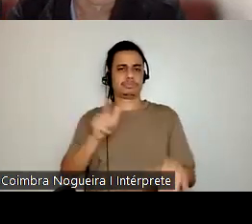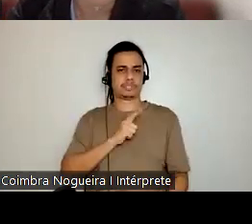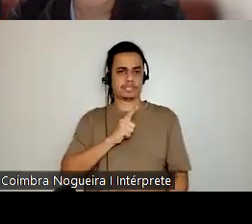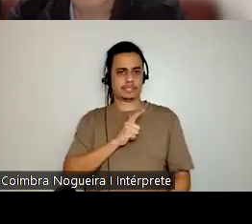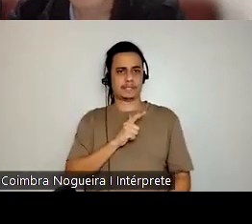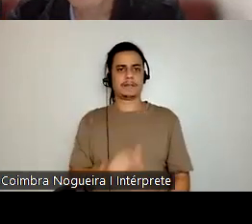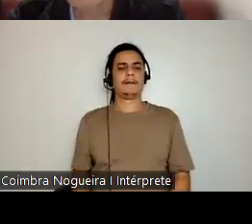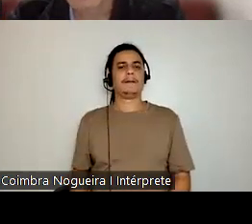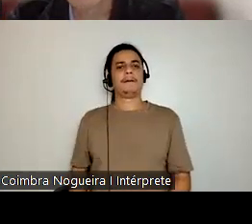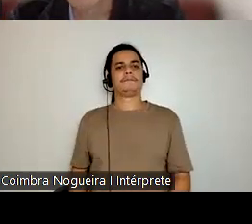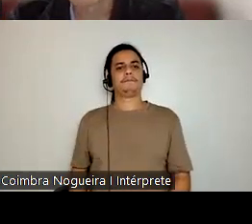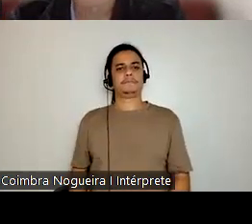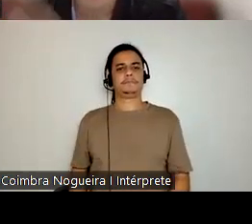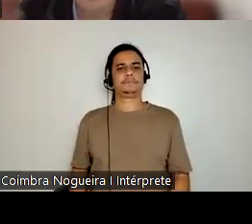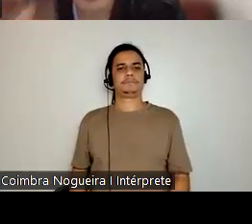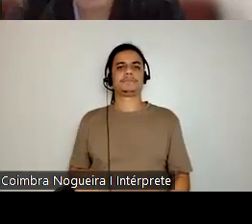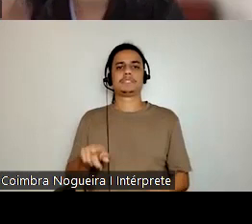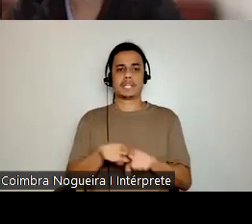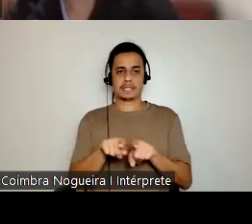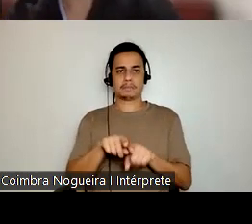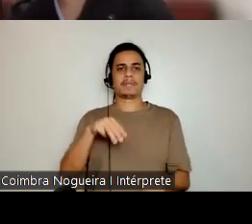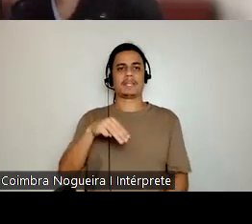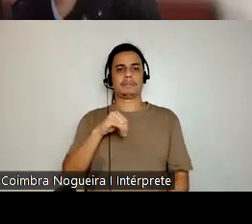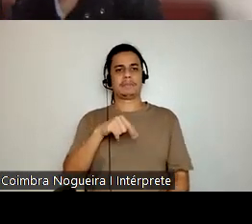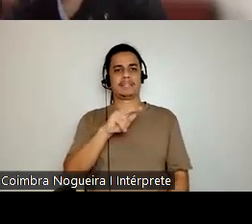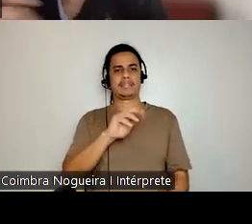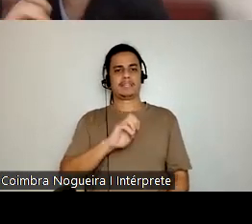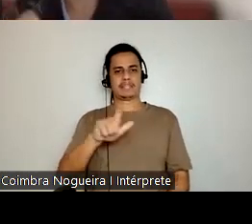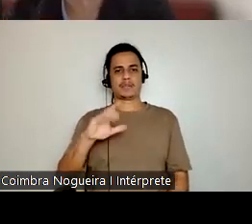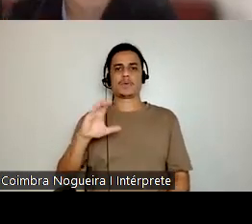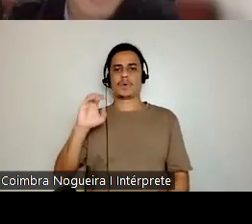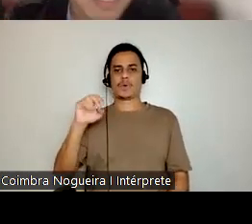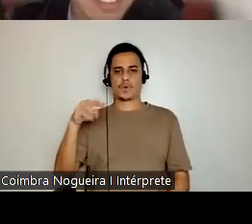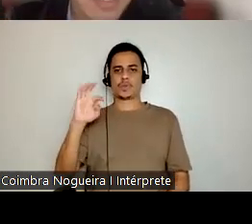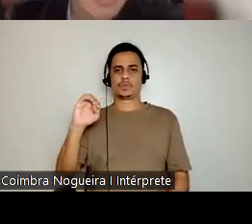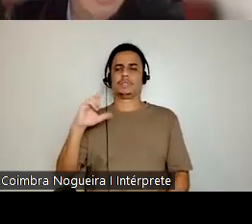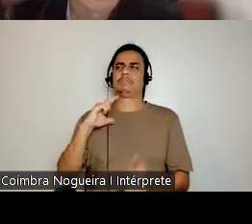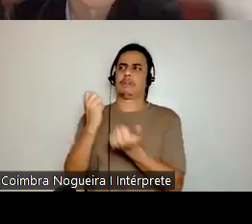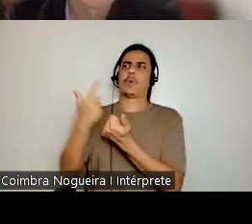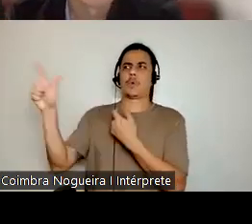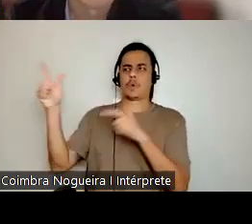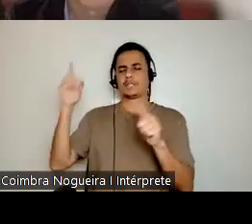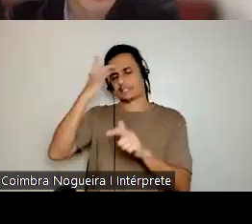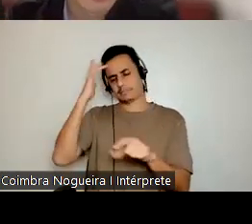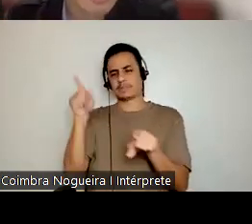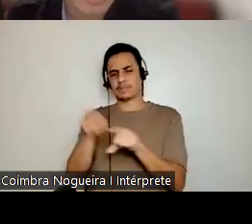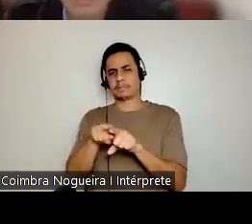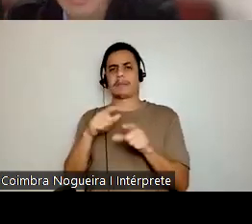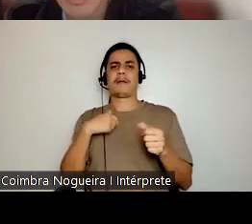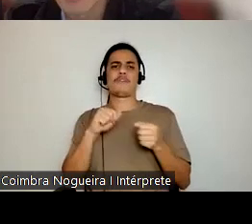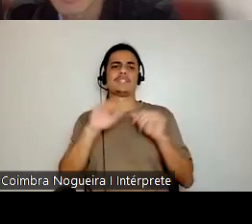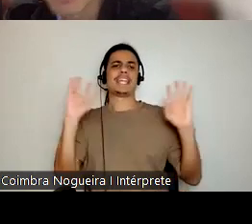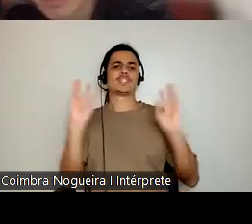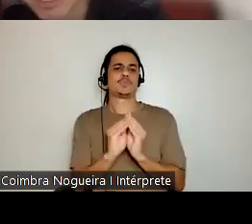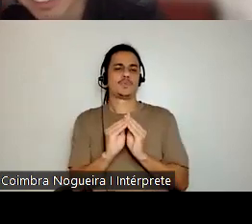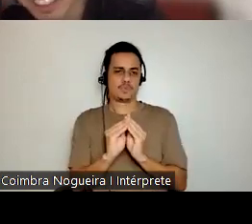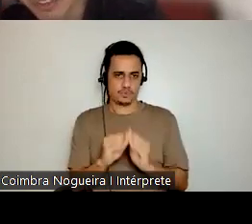Também do Miguel Couto, na verdade há vários outros, mas eu concentrei nele em resumo, a tese da